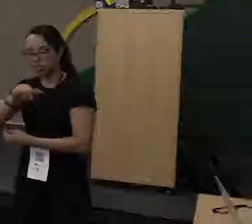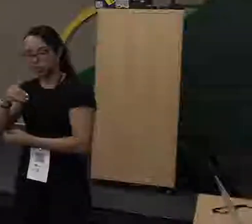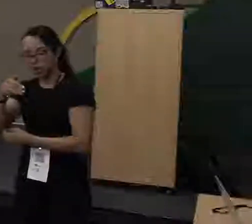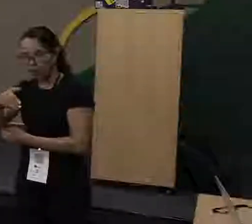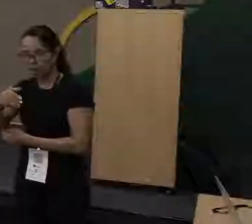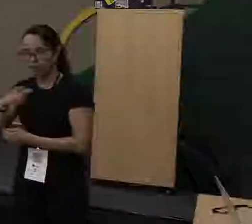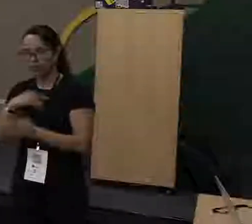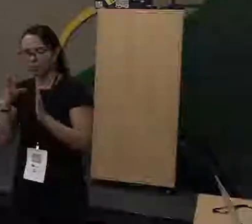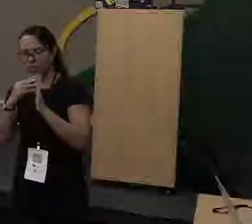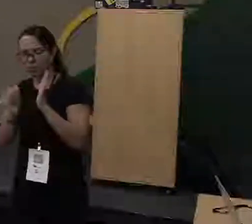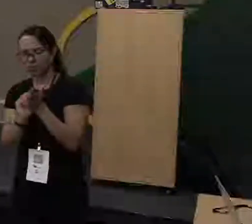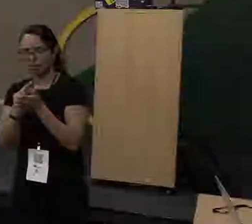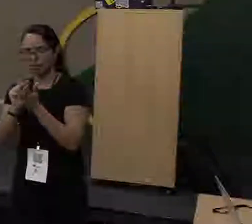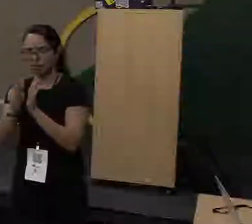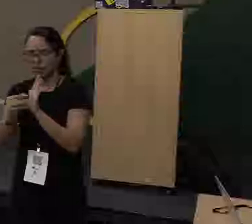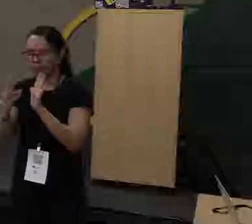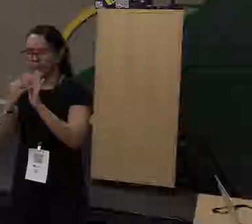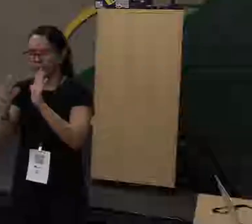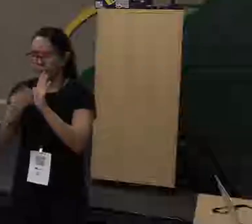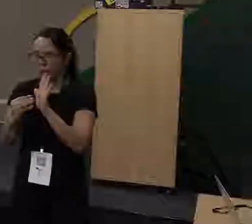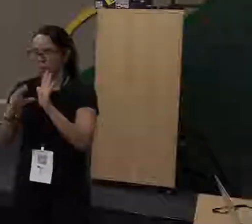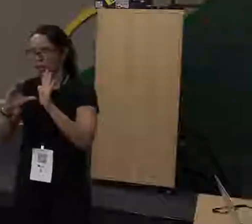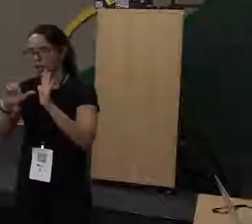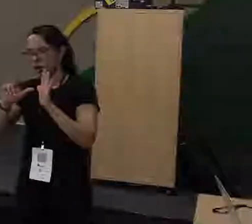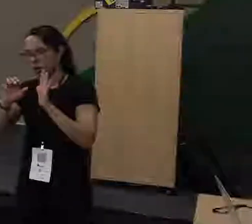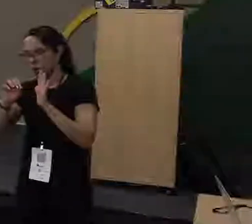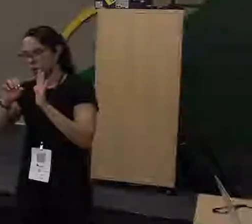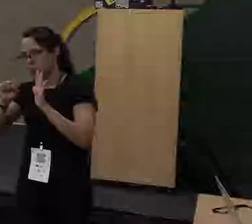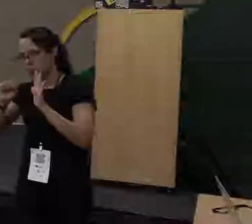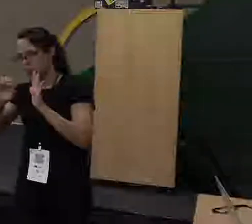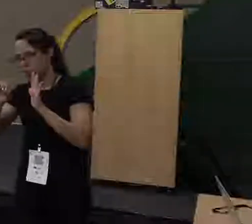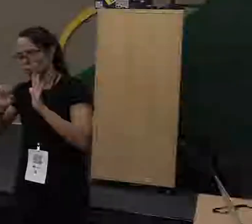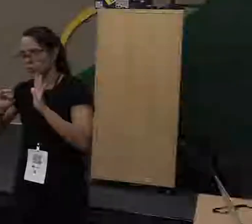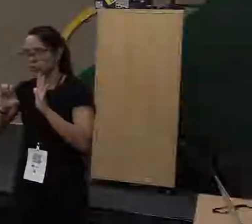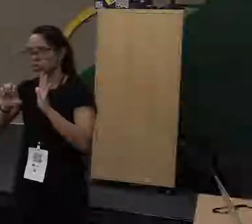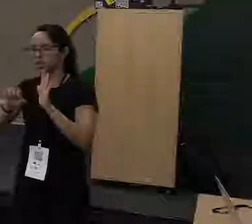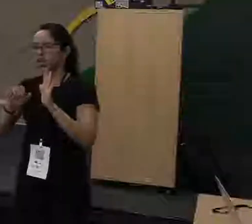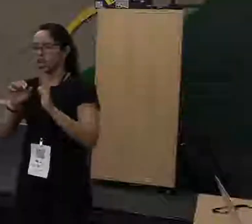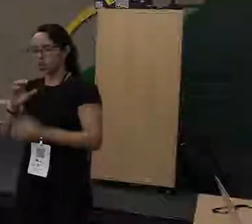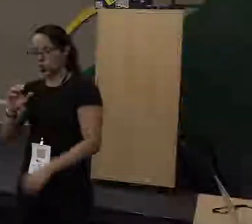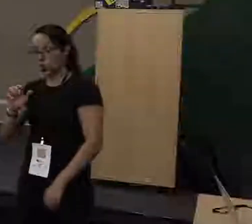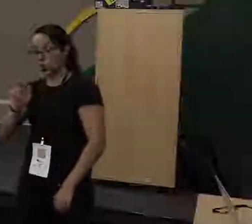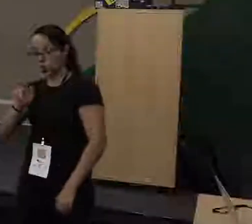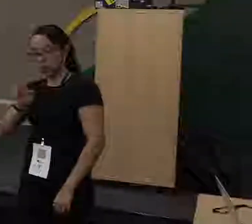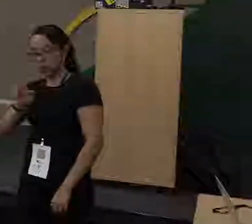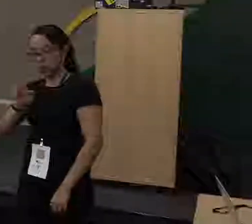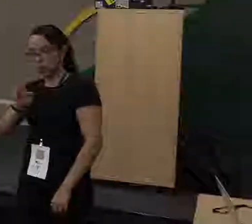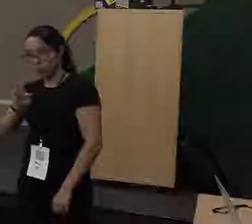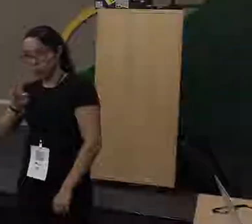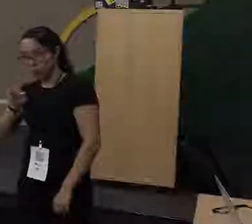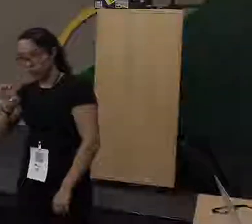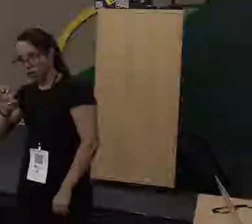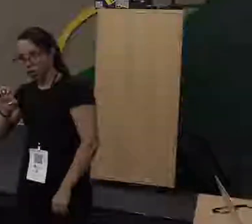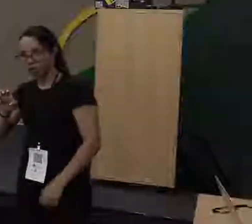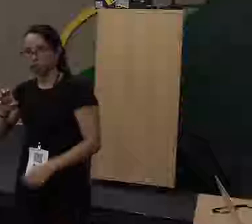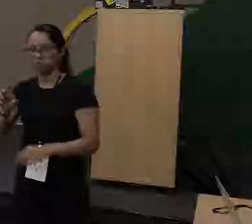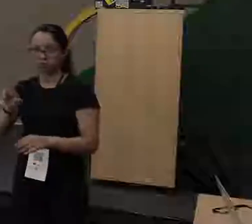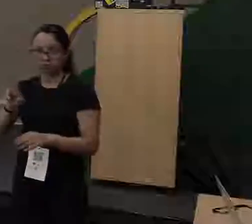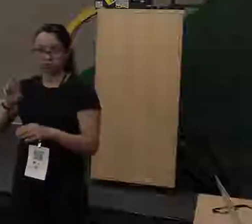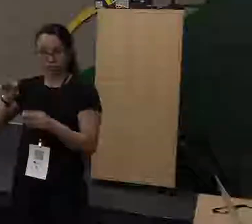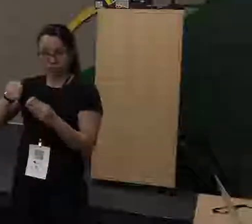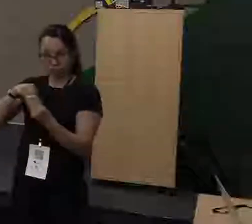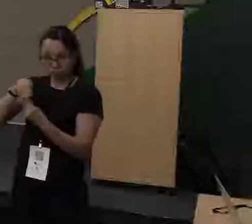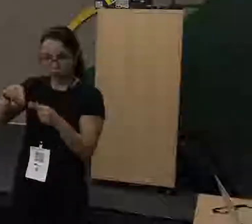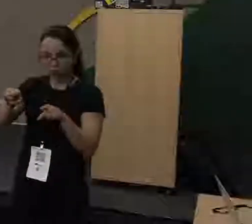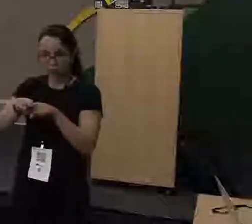funcionais, Kotlin, Scala, Clojure, Groove também já funciona hoje, então a gente vai falar um pouco da influência que essas linguagens trouxeram para